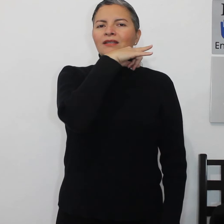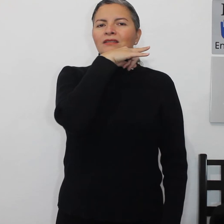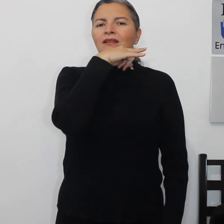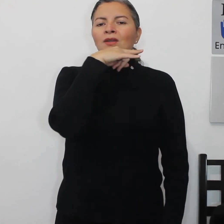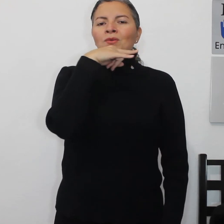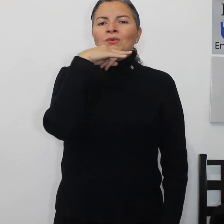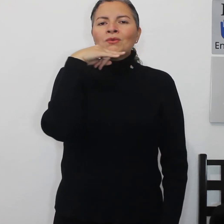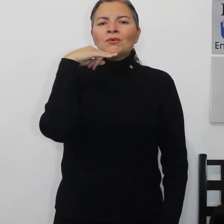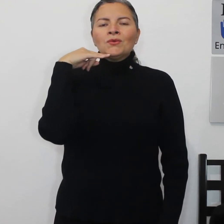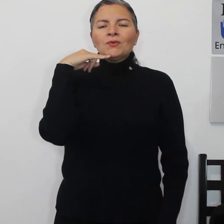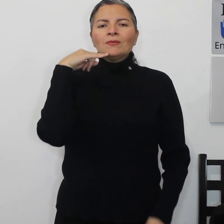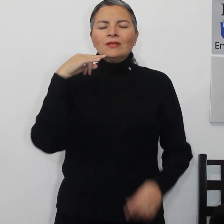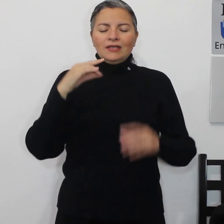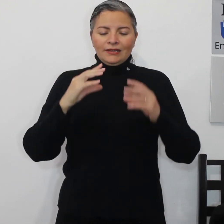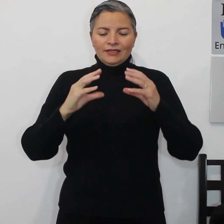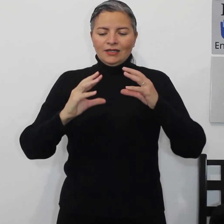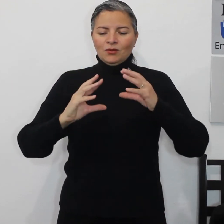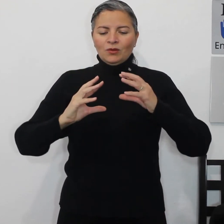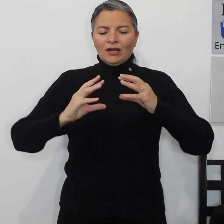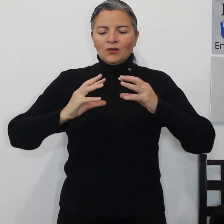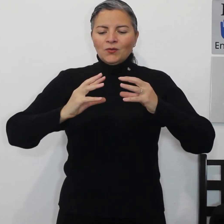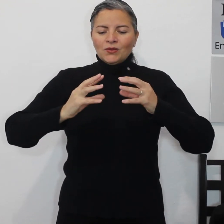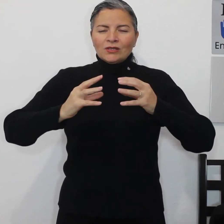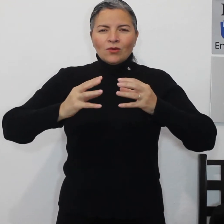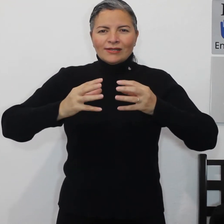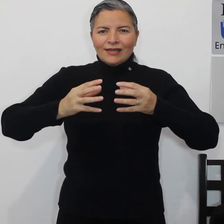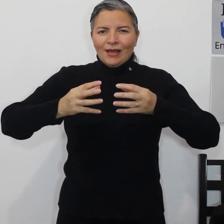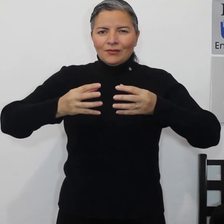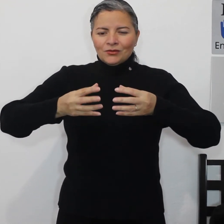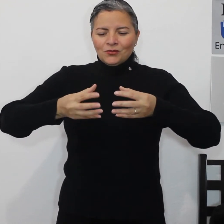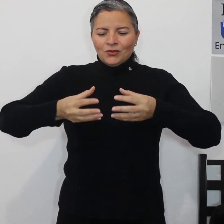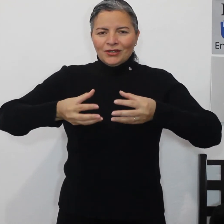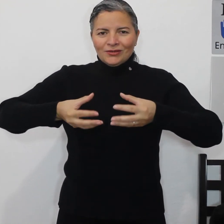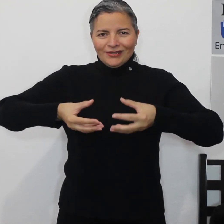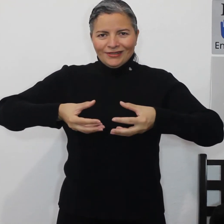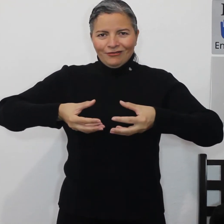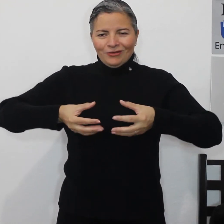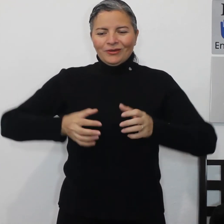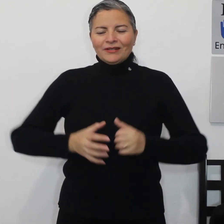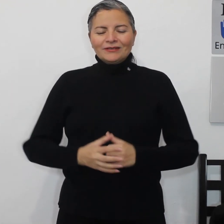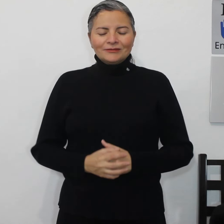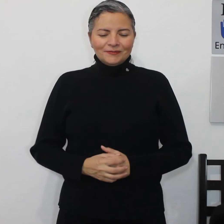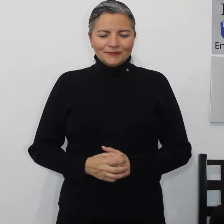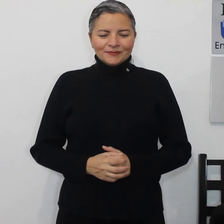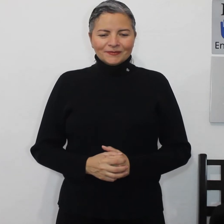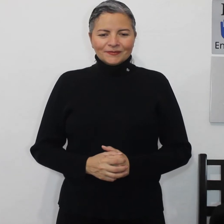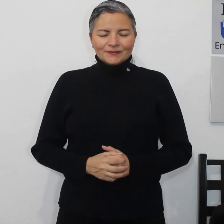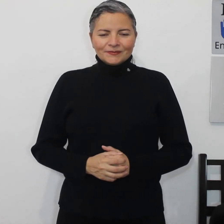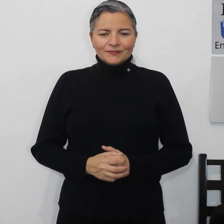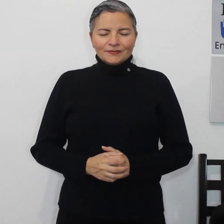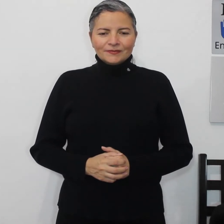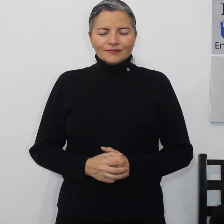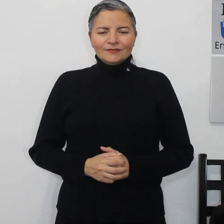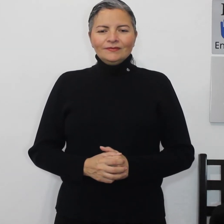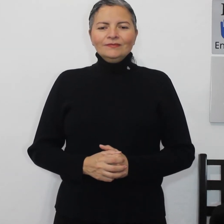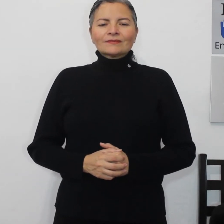chile y el chile poblano pues lo asamos por eso es esta figura chile pimiento morrón